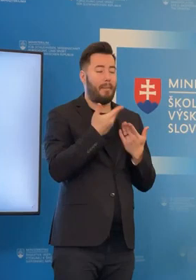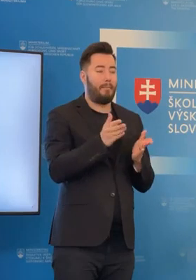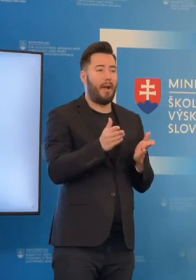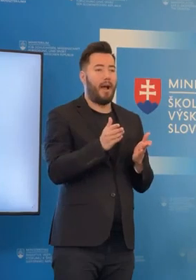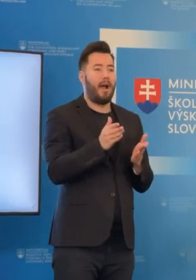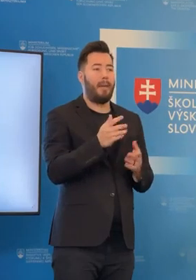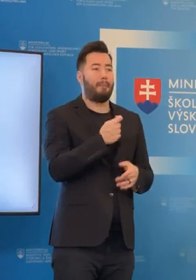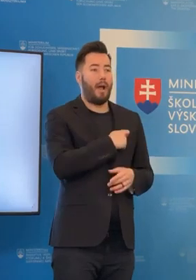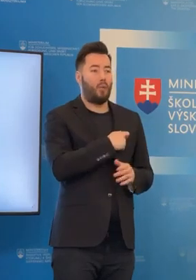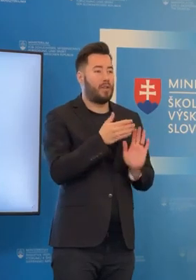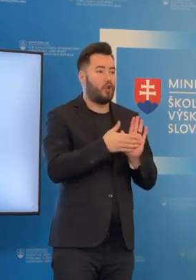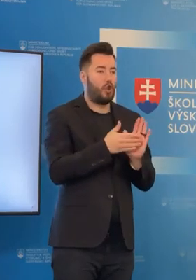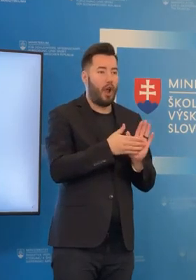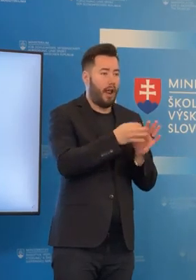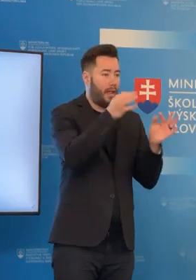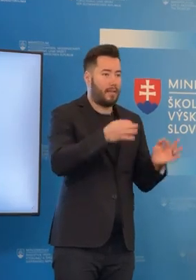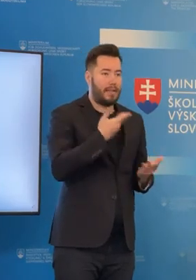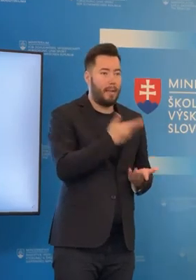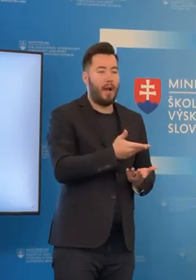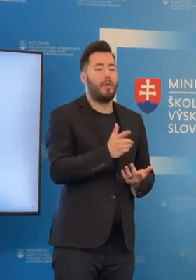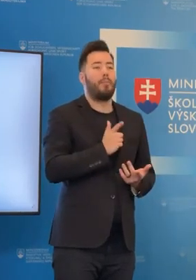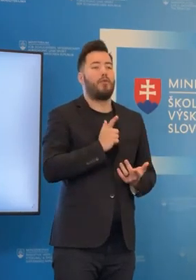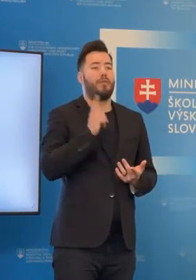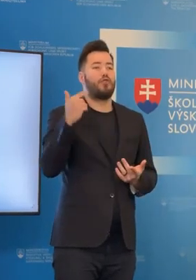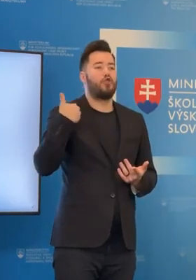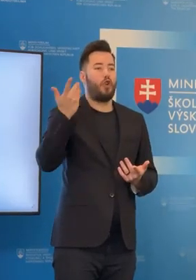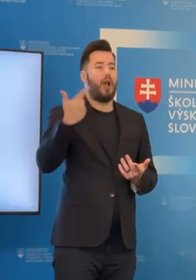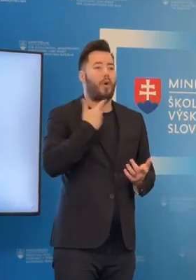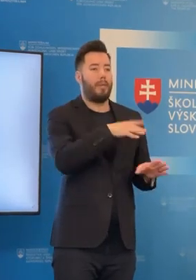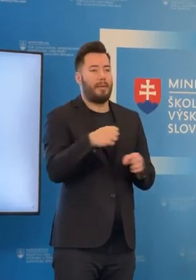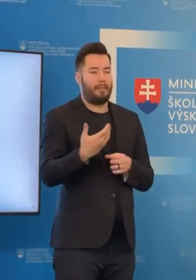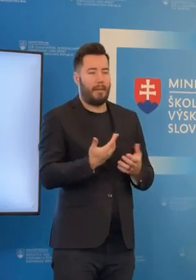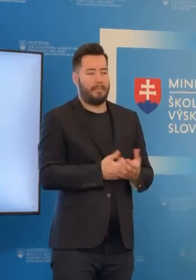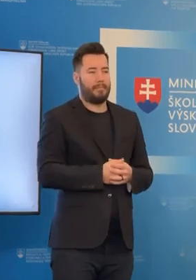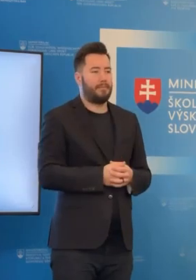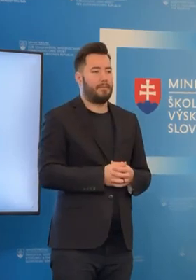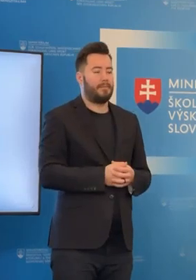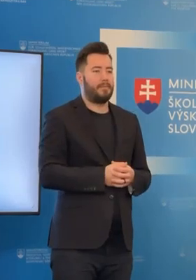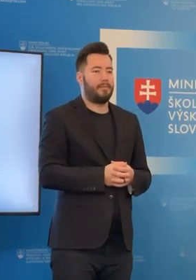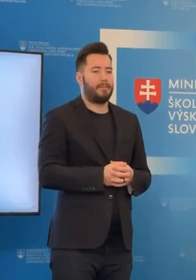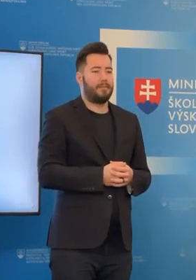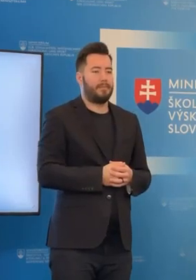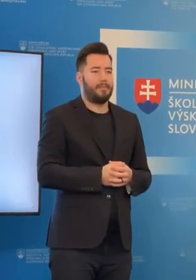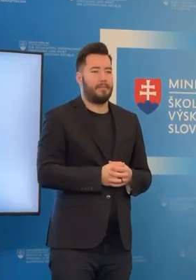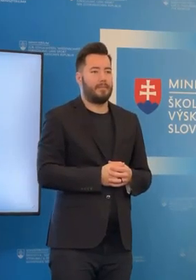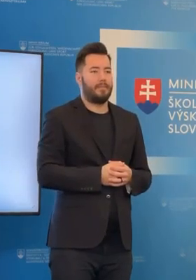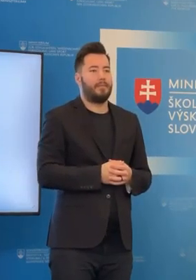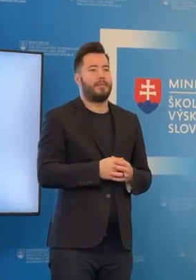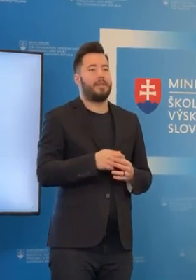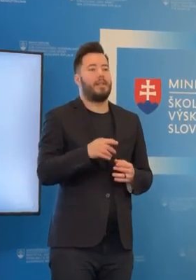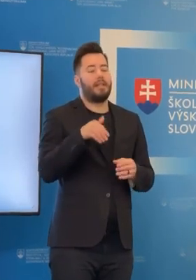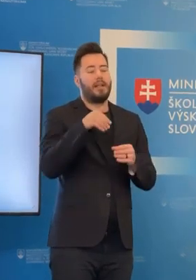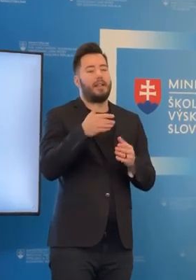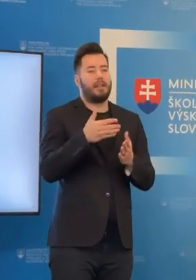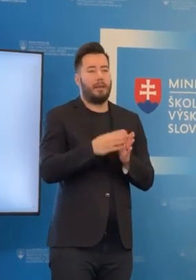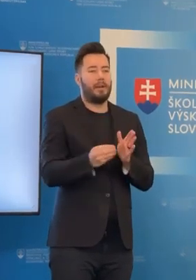doklad. Ďalej rieši to, že zahrnie do sociálnych štipendií